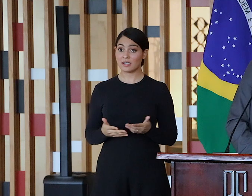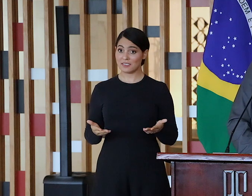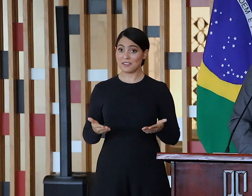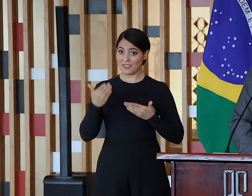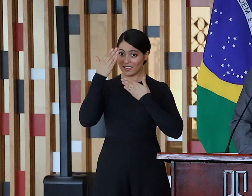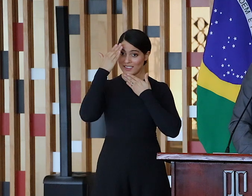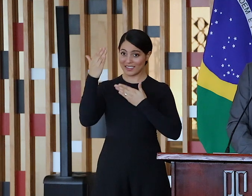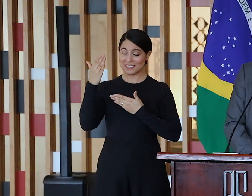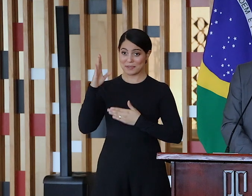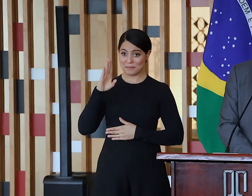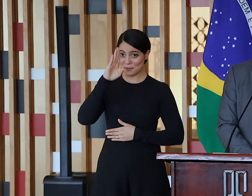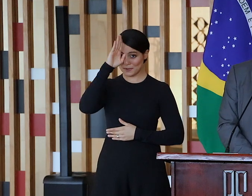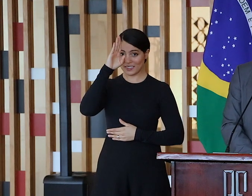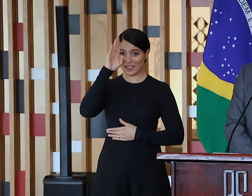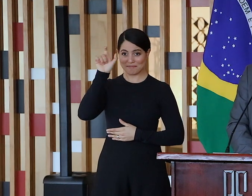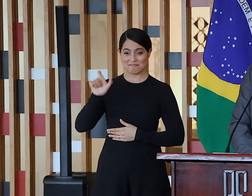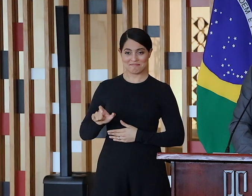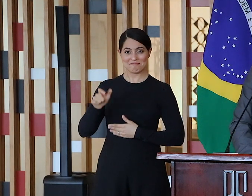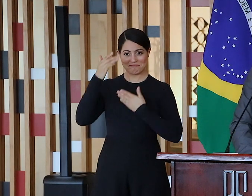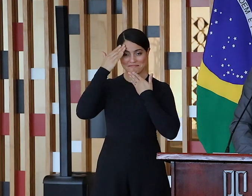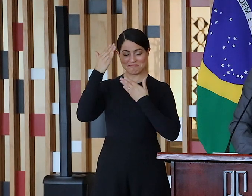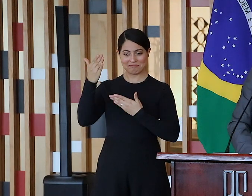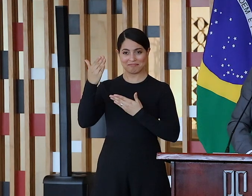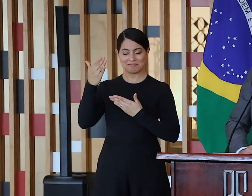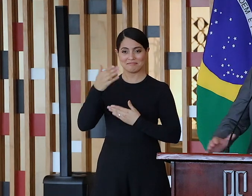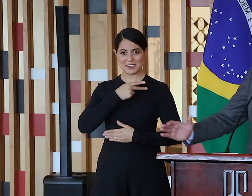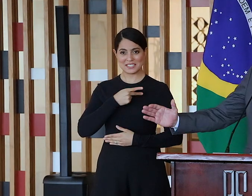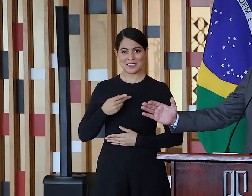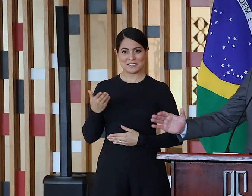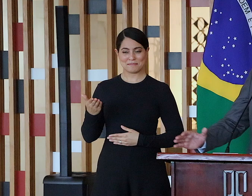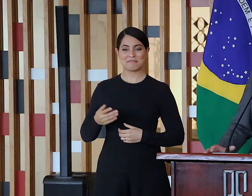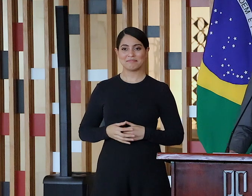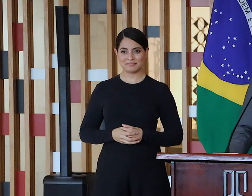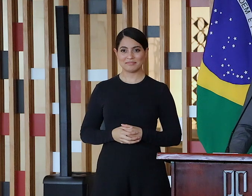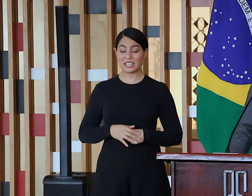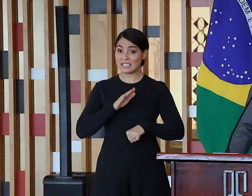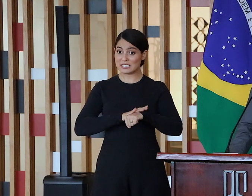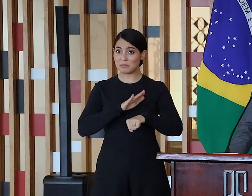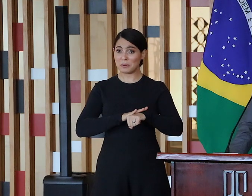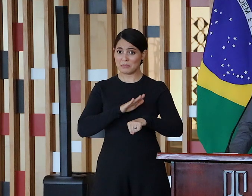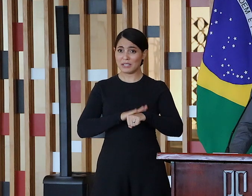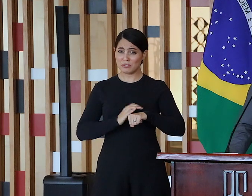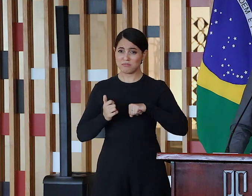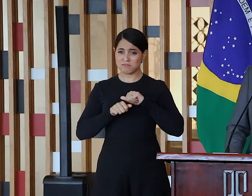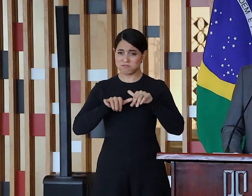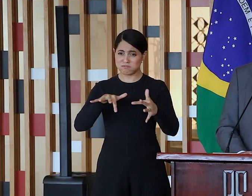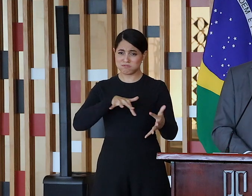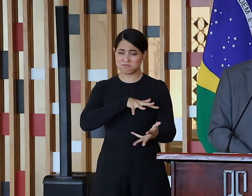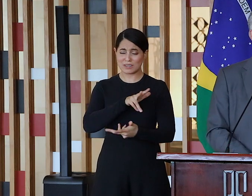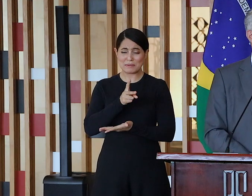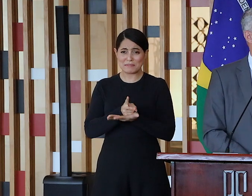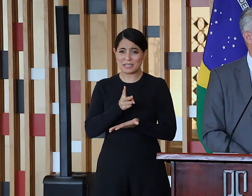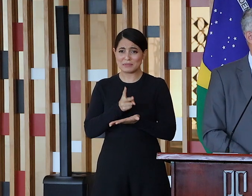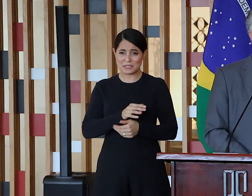ao presidente Jair Bolsonaro, que, mesmo diante dessa praga da humanidade que nós estamos expostos sobre ela, que